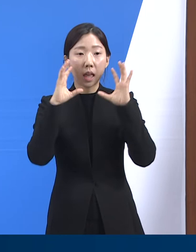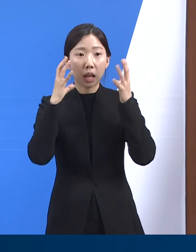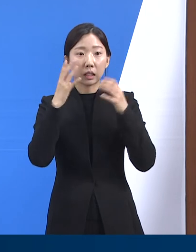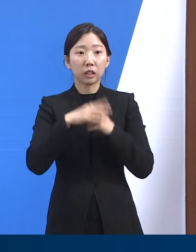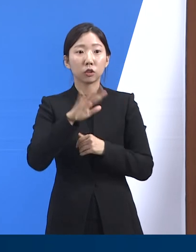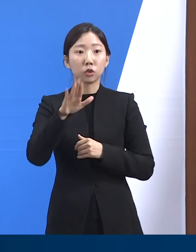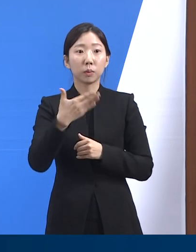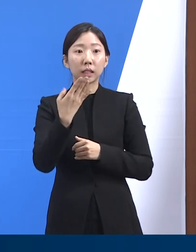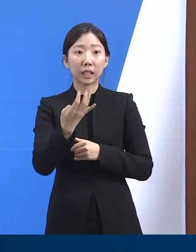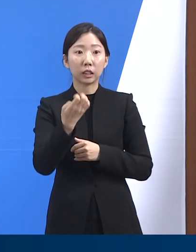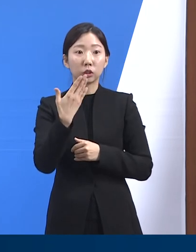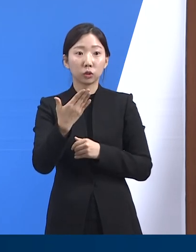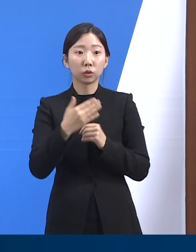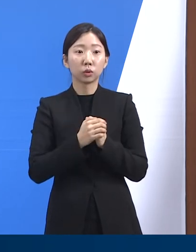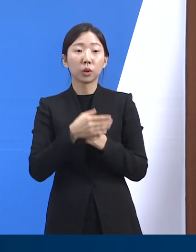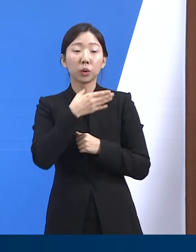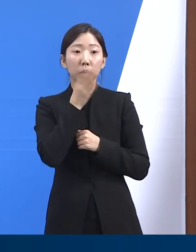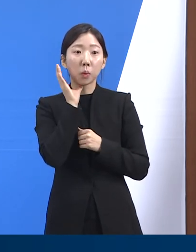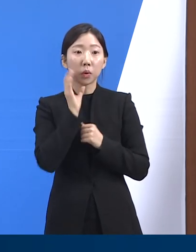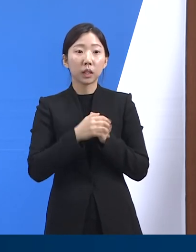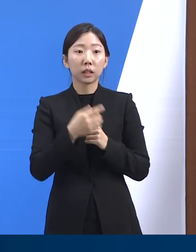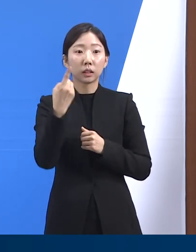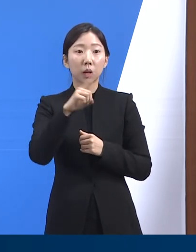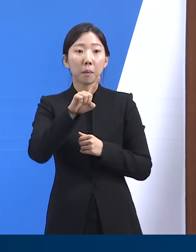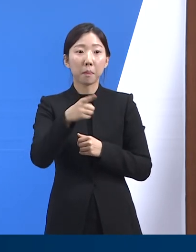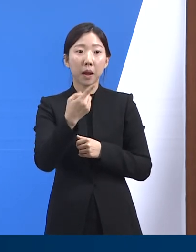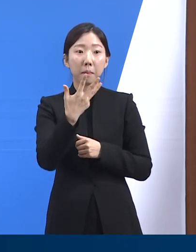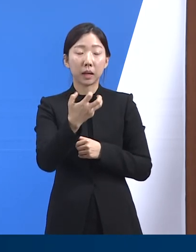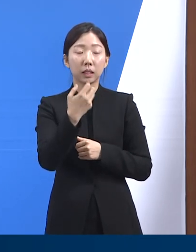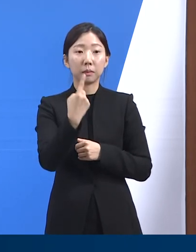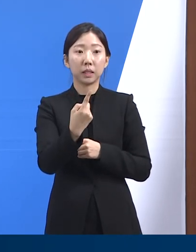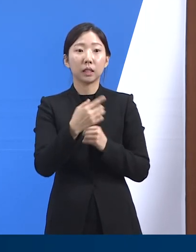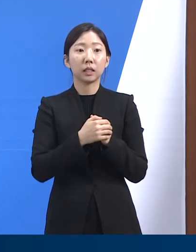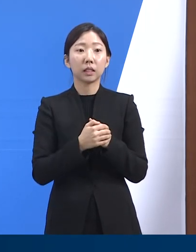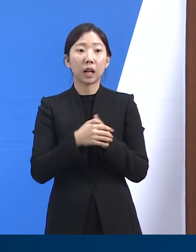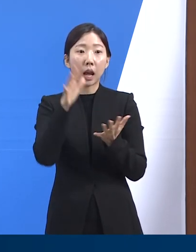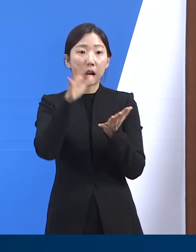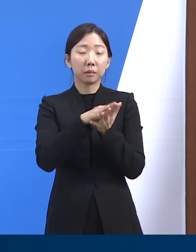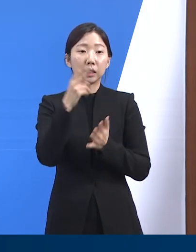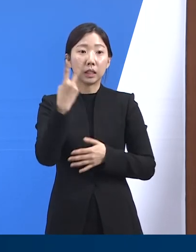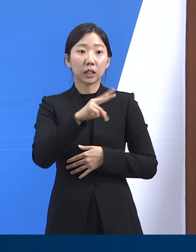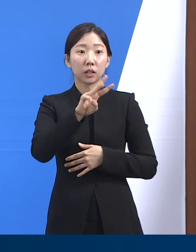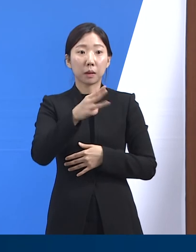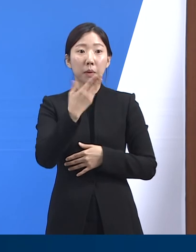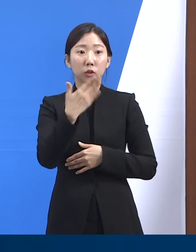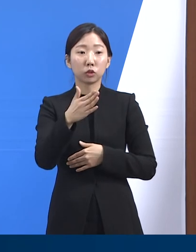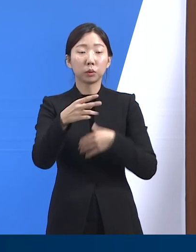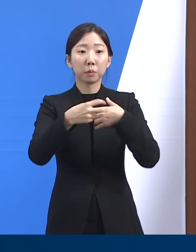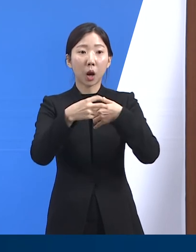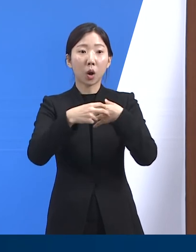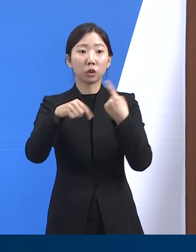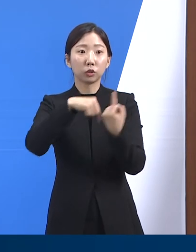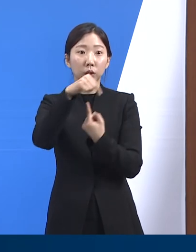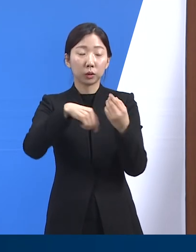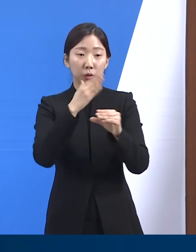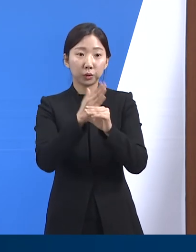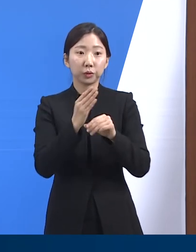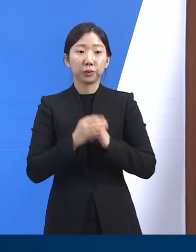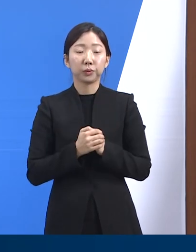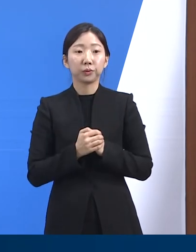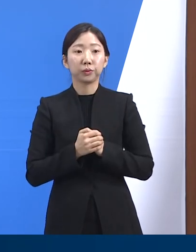949병상, 노인 요양 1182병상 등 총 2309병상을 확보하고 있습니다.